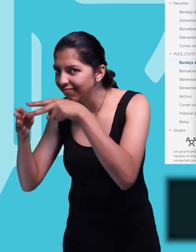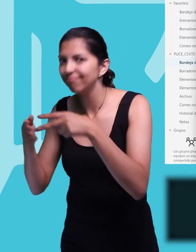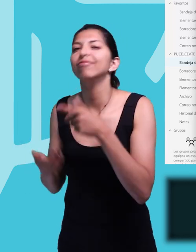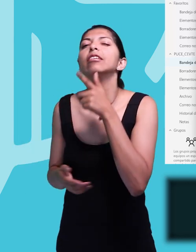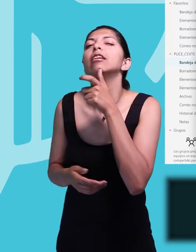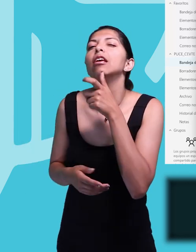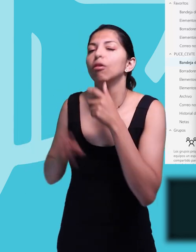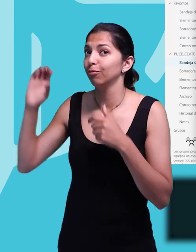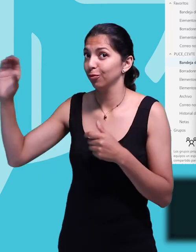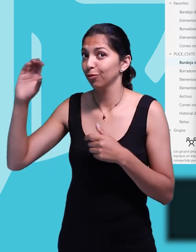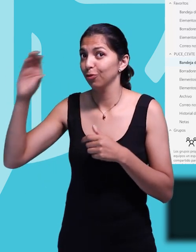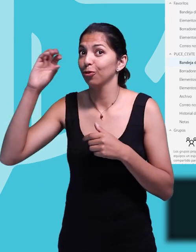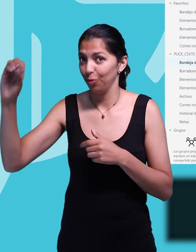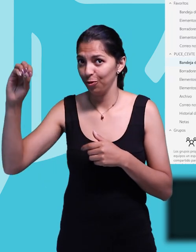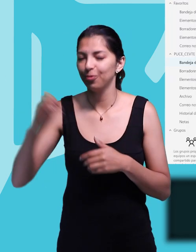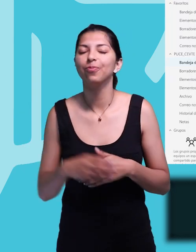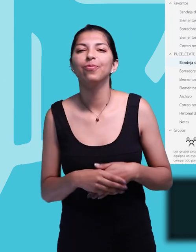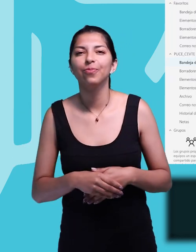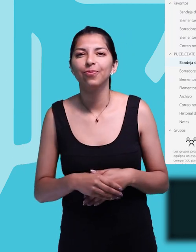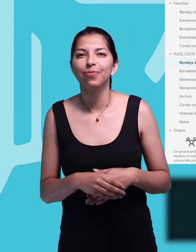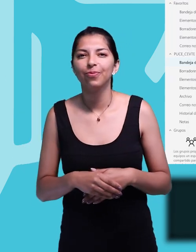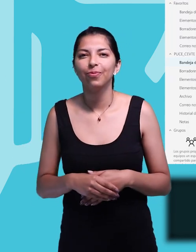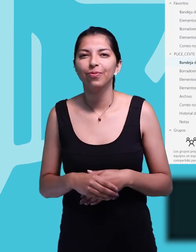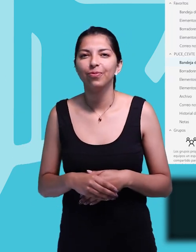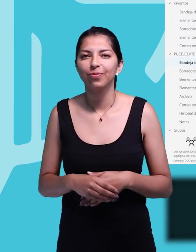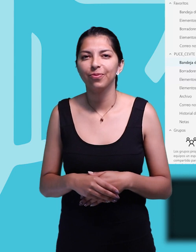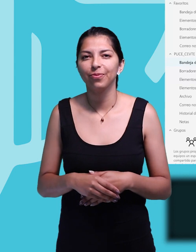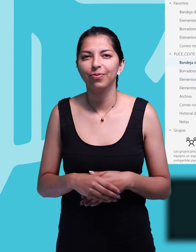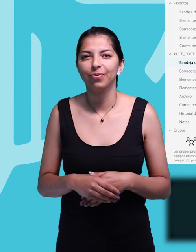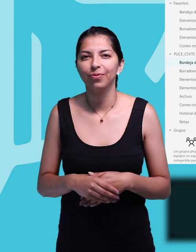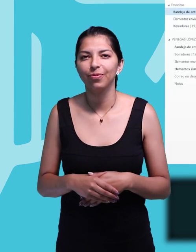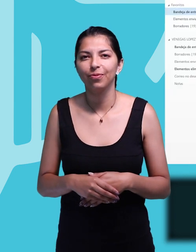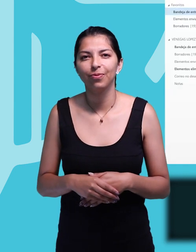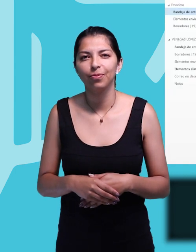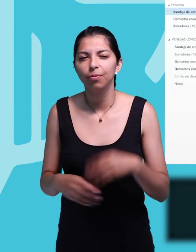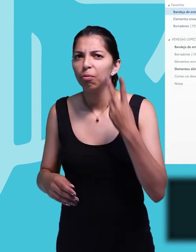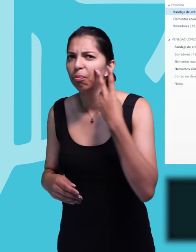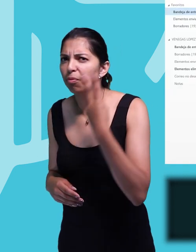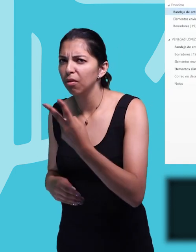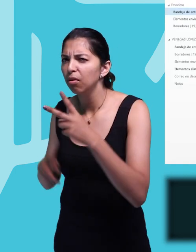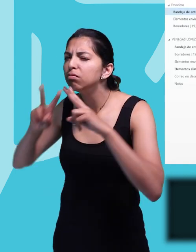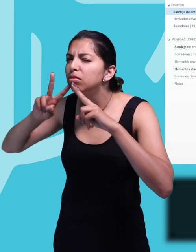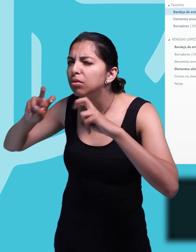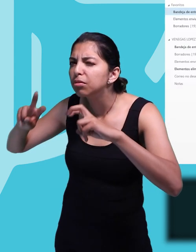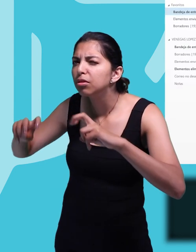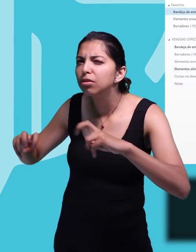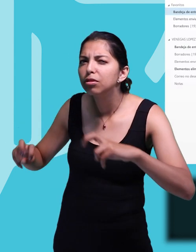Escribimos del cuerpo el mensaje y damos clic en la opción enviar. El usuario en copia oculta.